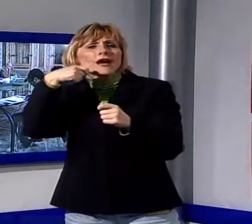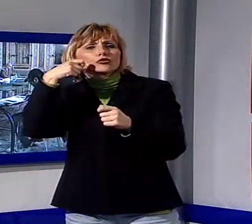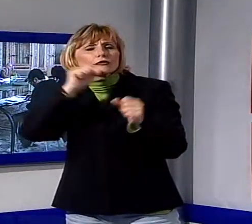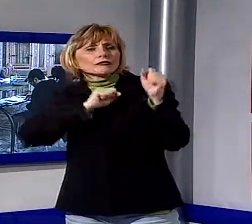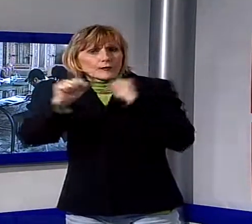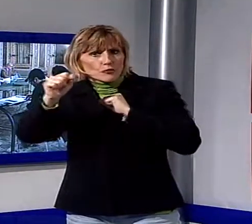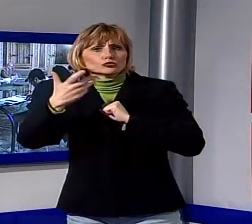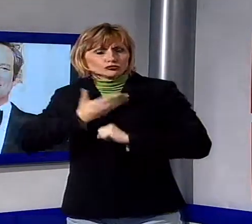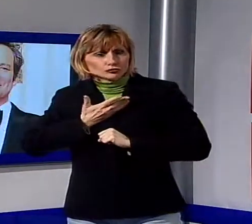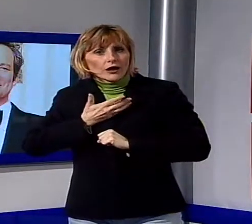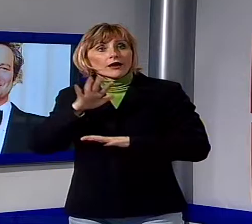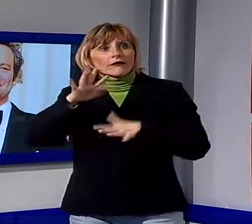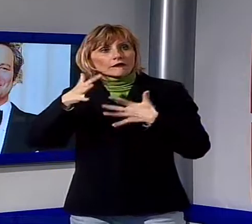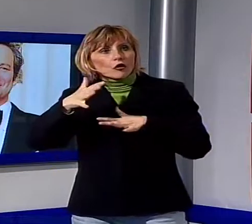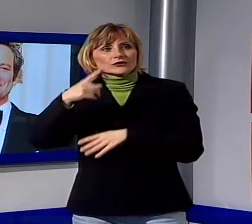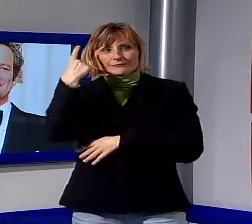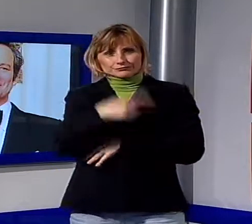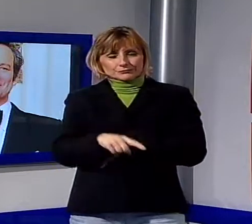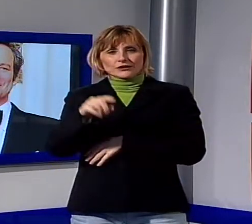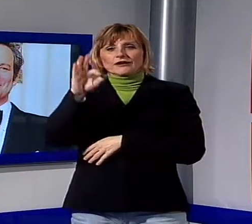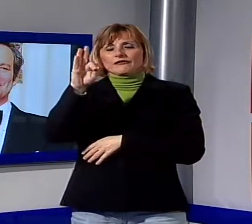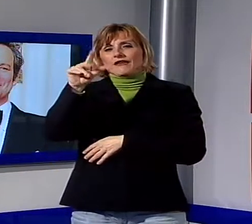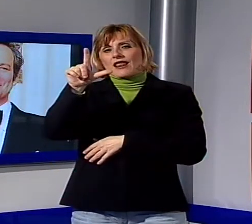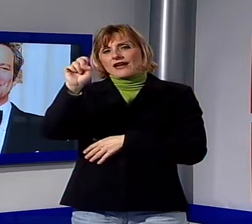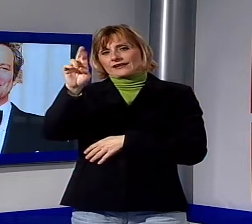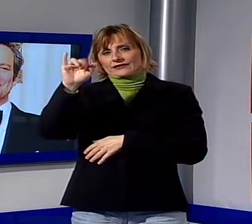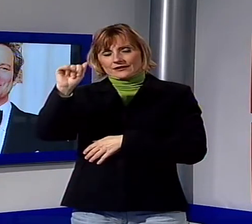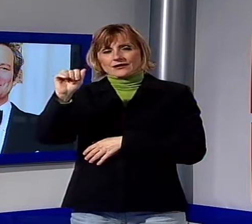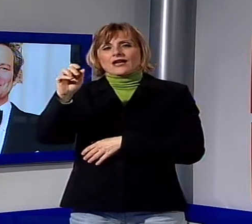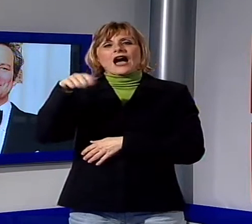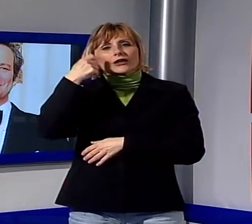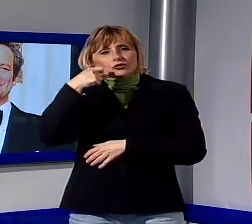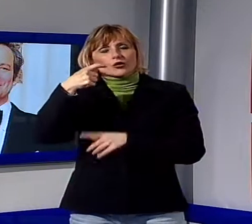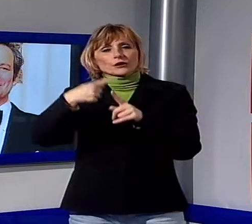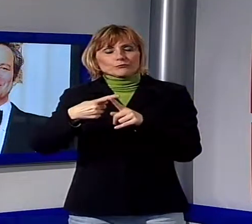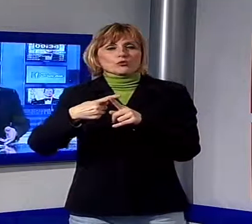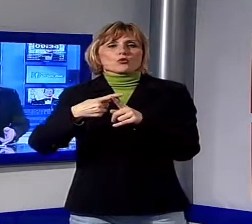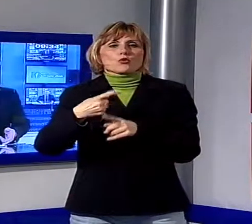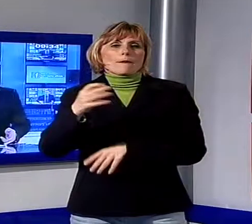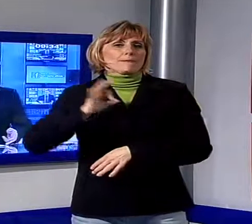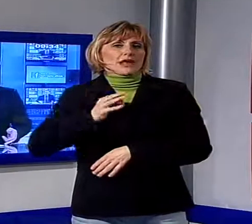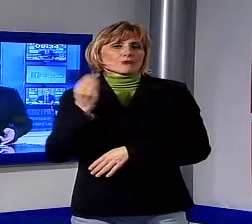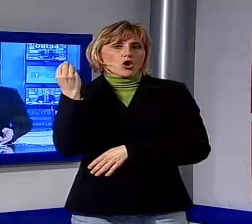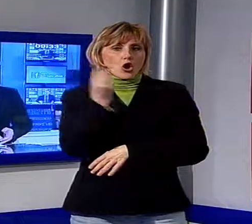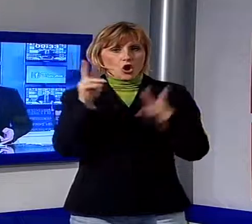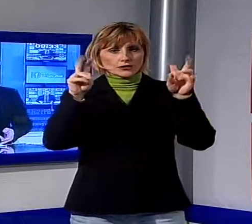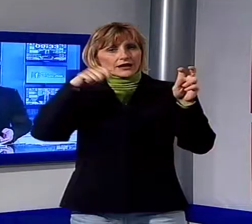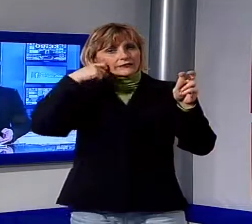sarebbe anche quello dell'inglese Colin Firth, attore premio Oscar con il discorso del re. Adesso ci